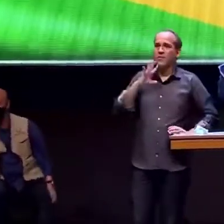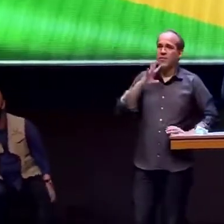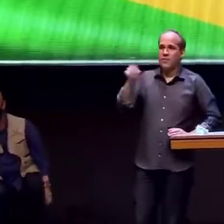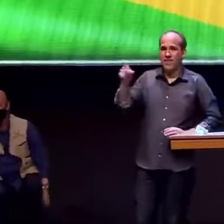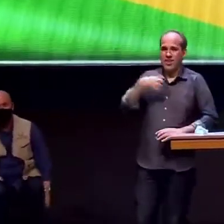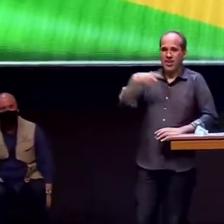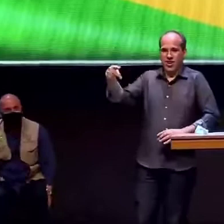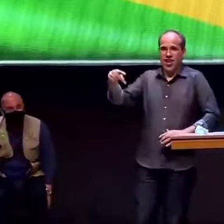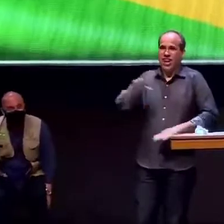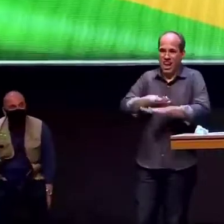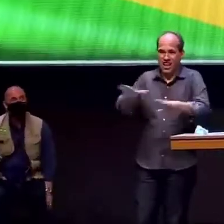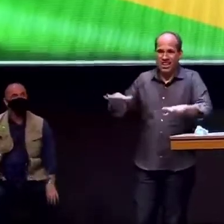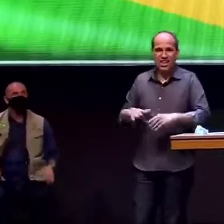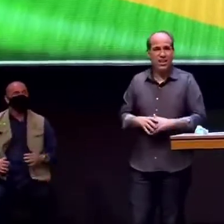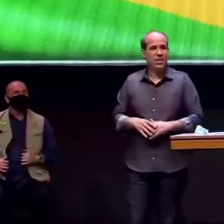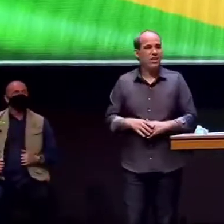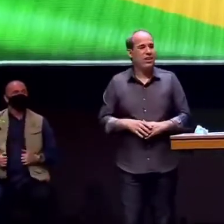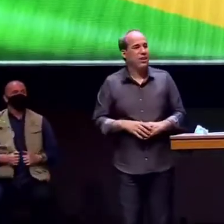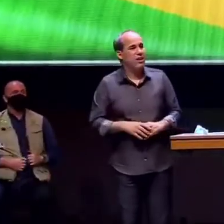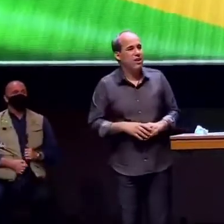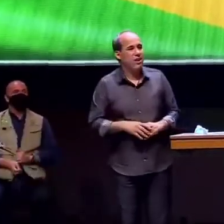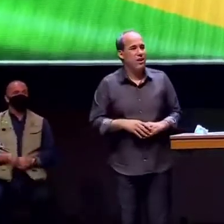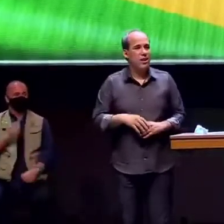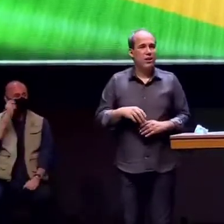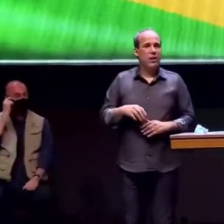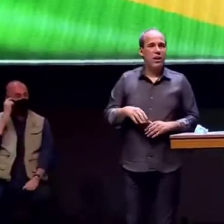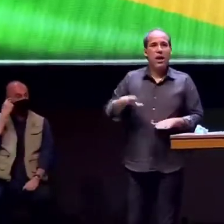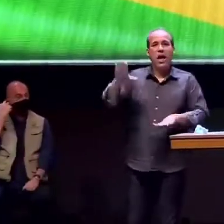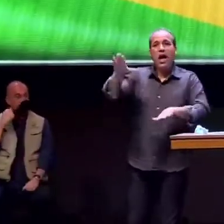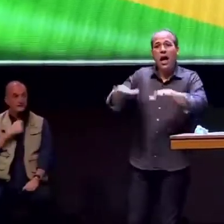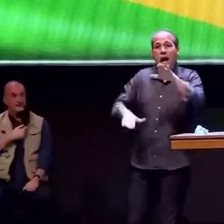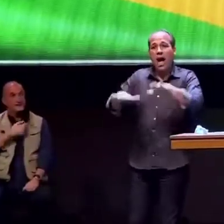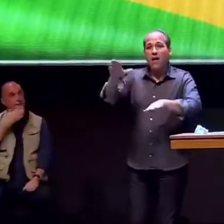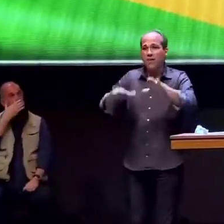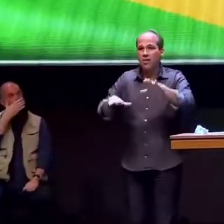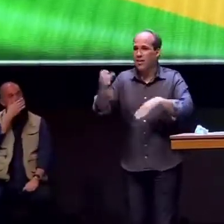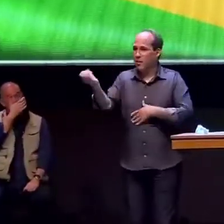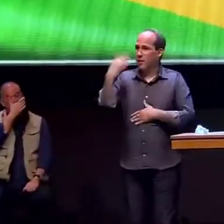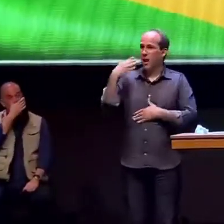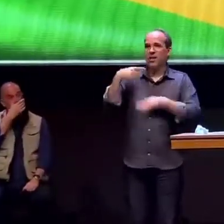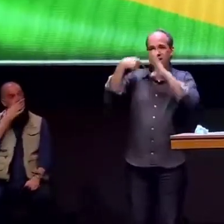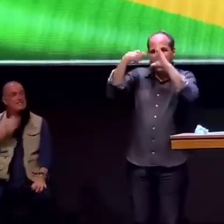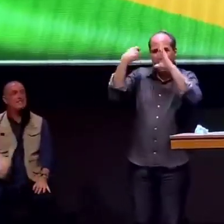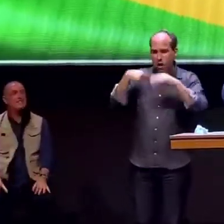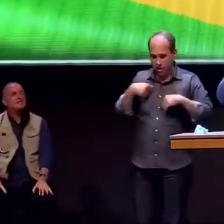eu de vez em quando não abro áudios dele para não perder a amizade com ele